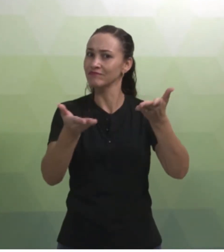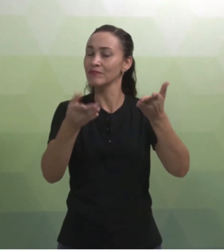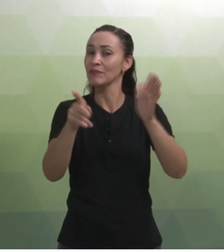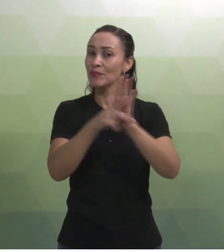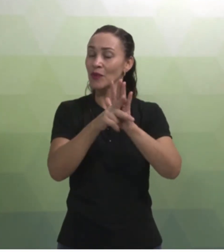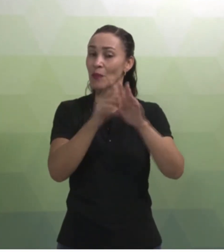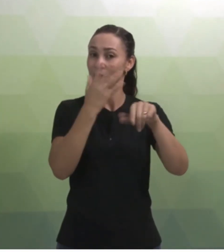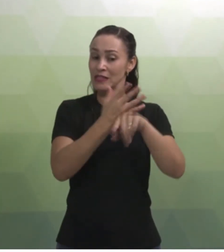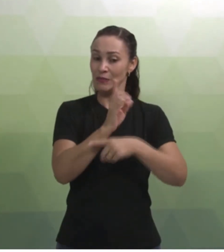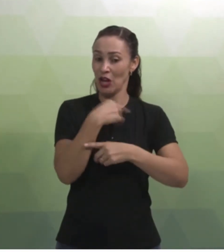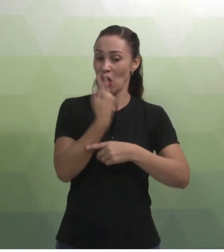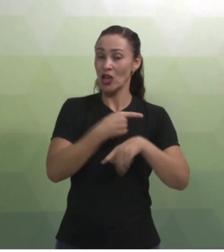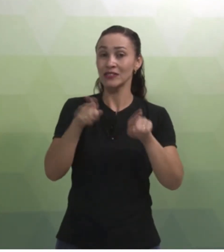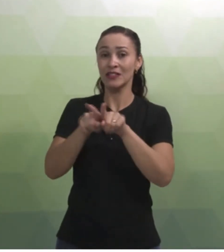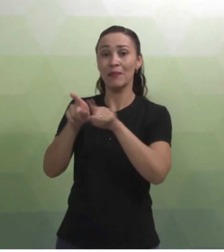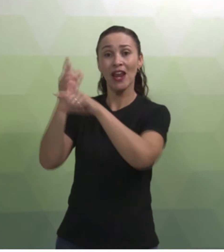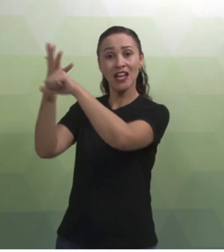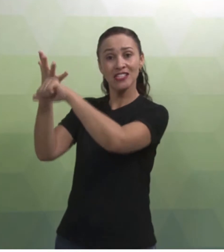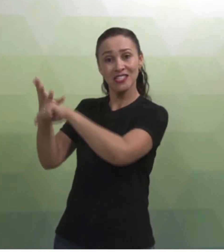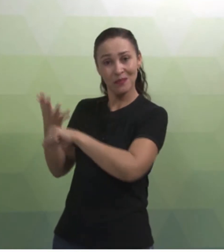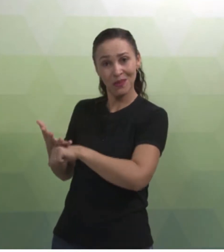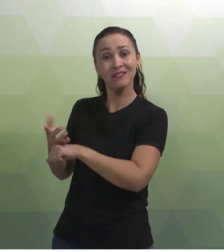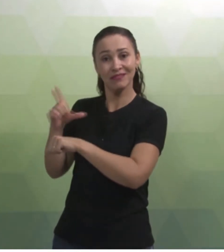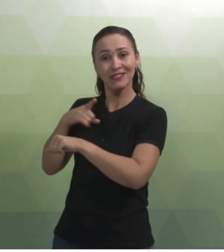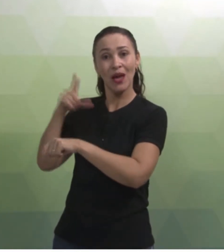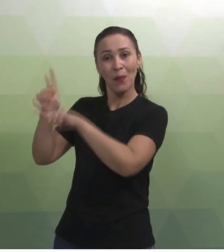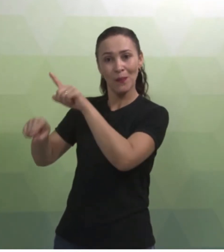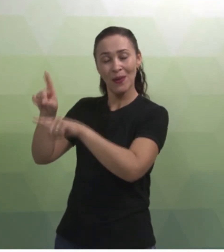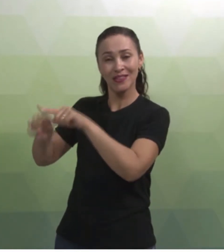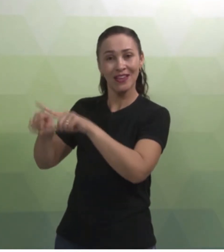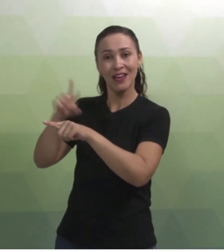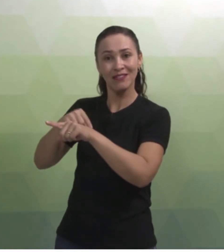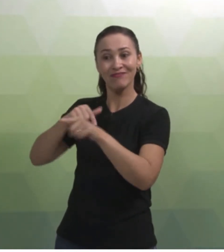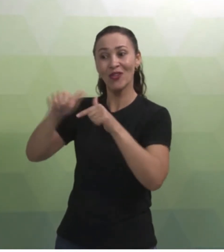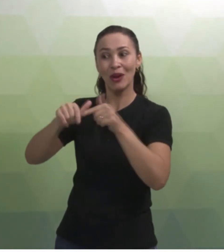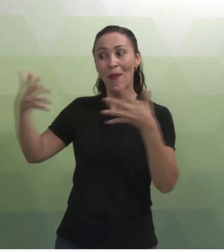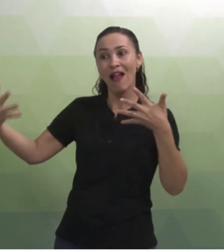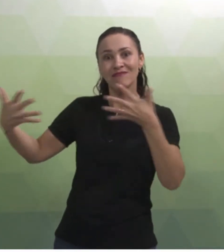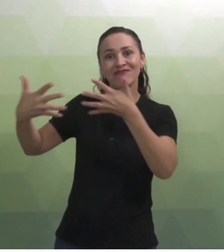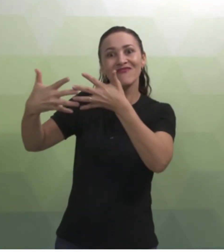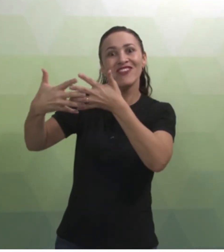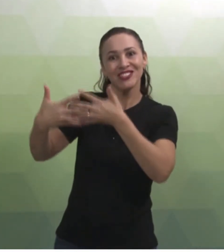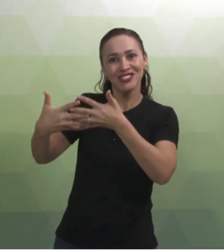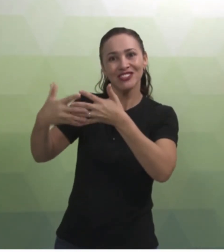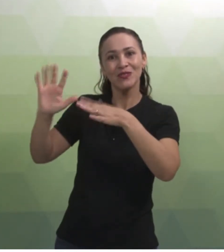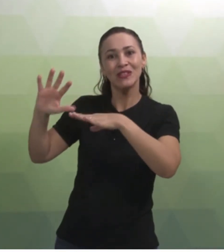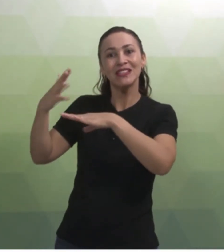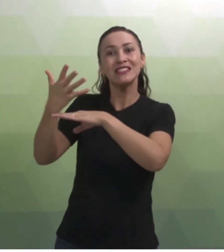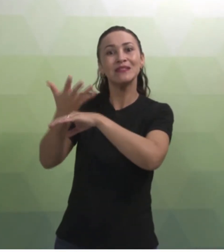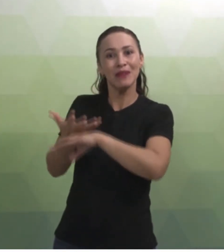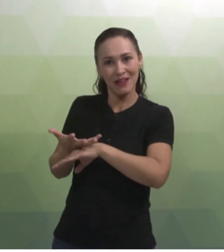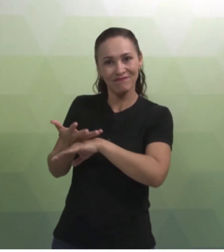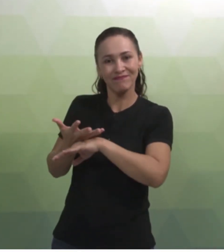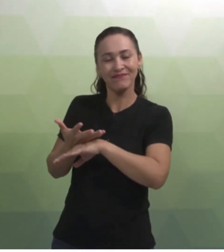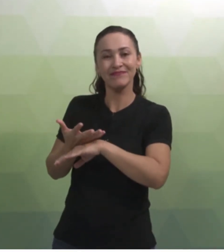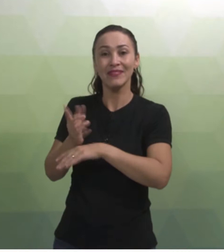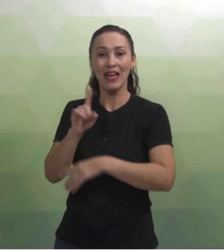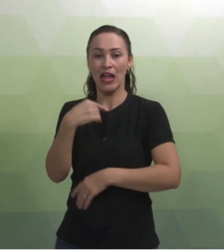nas outras disciplinas. Porque está encaixando, é um trabalho interdisciplinar. A nossa disciplina de estágio, ela vem